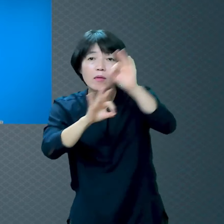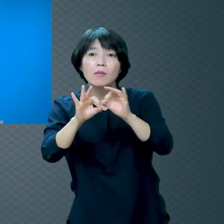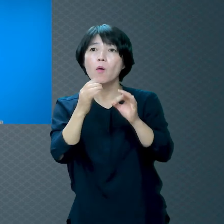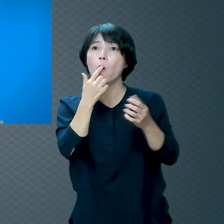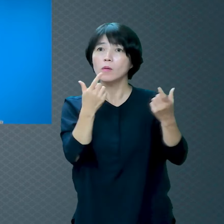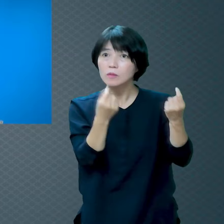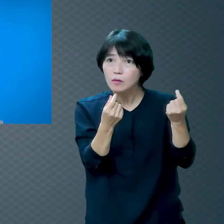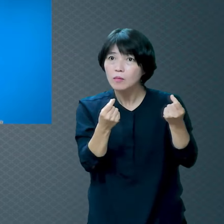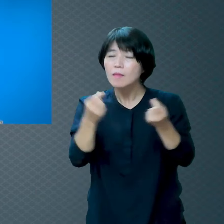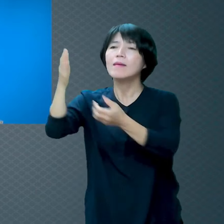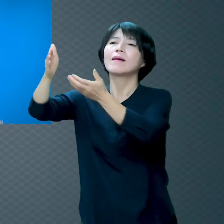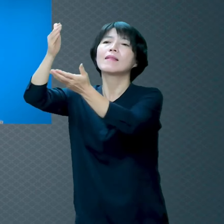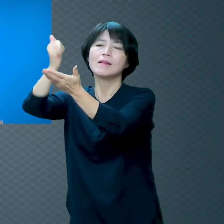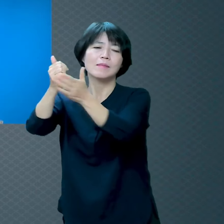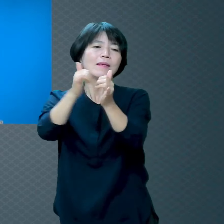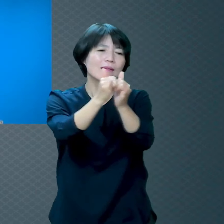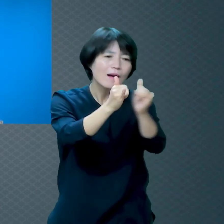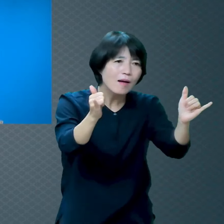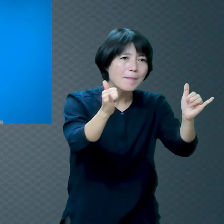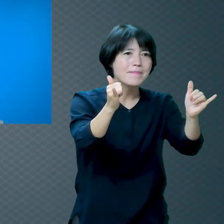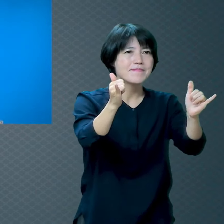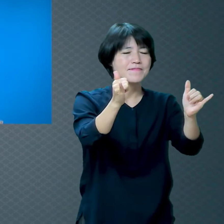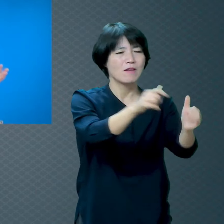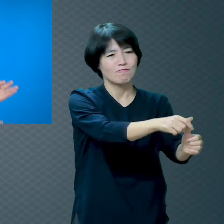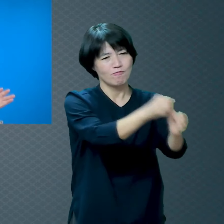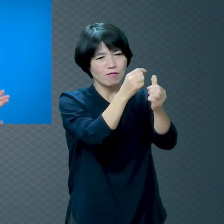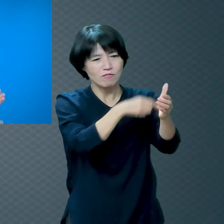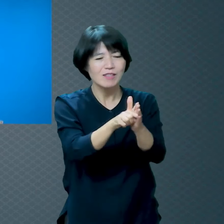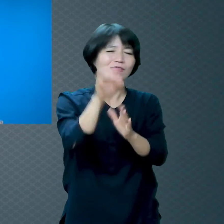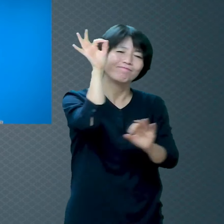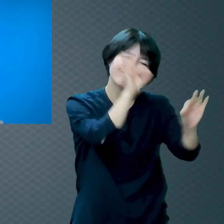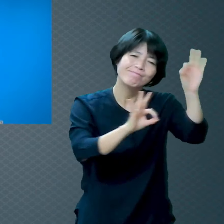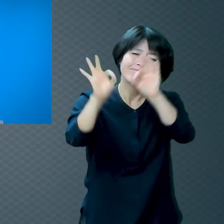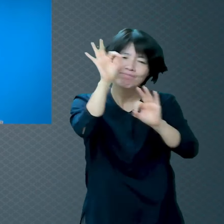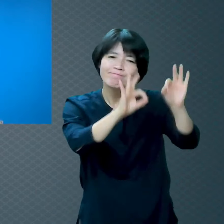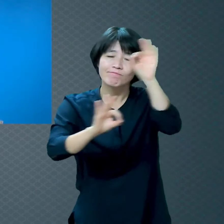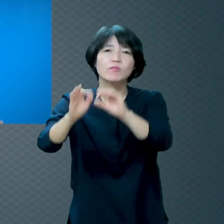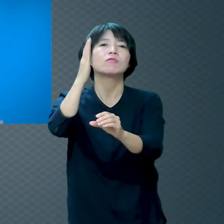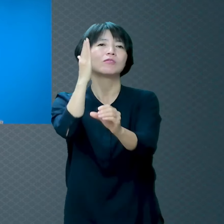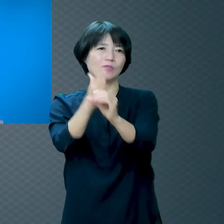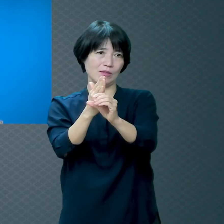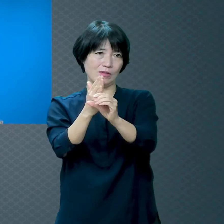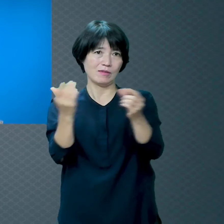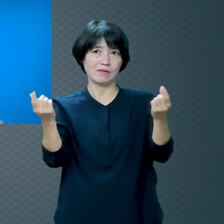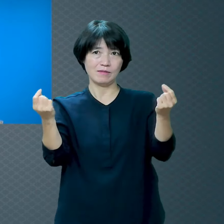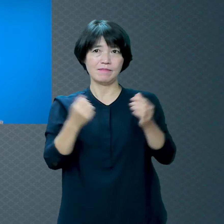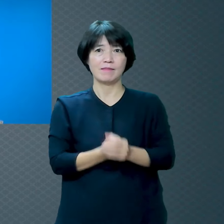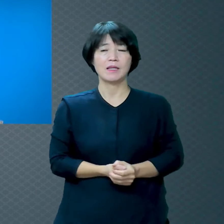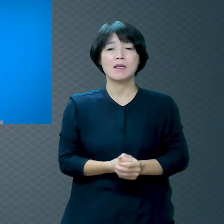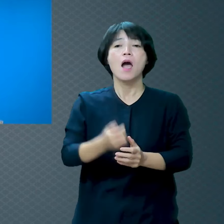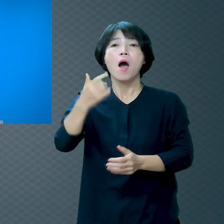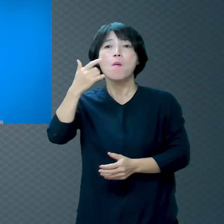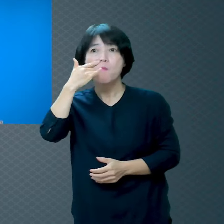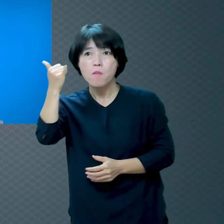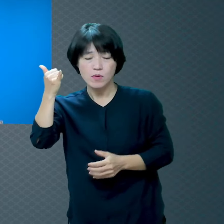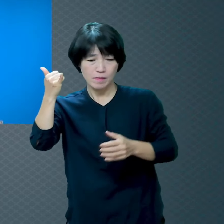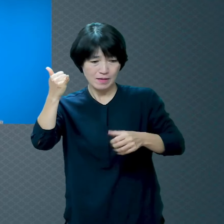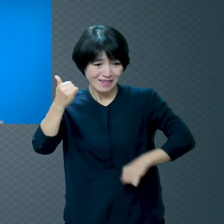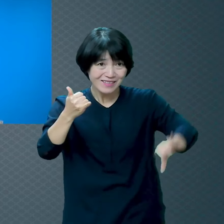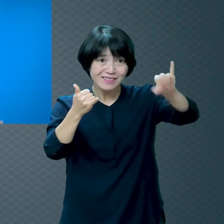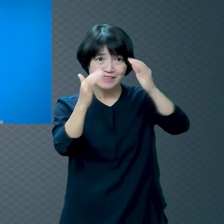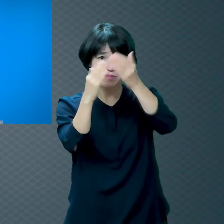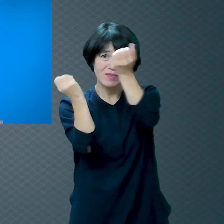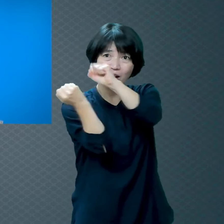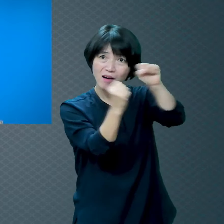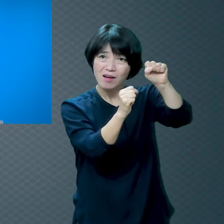신문에 광고도 내고 방송에도 내고 지방 잡지에도 광고 내고 암흑에야 돌아와라